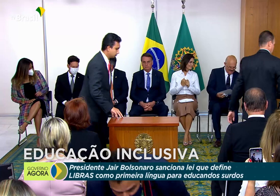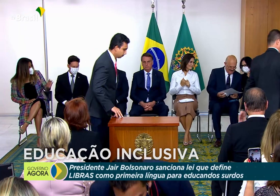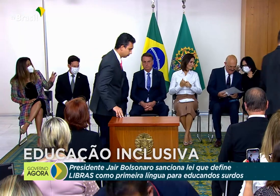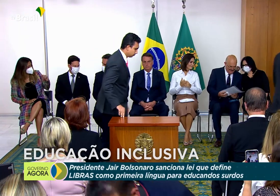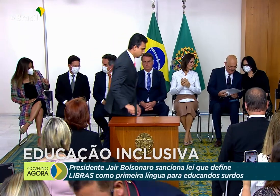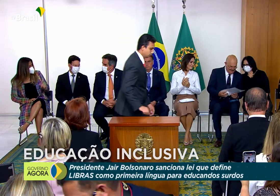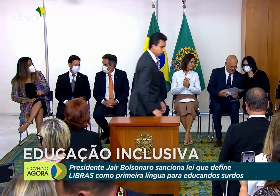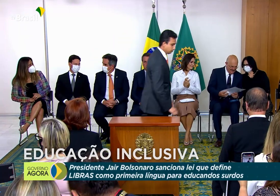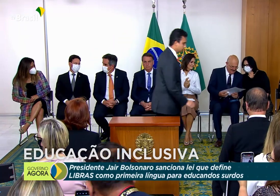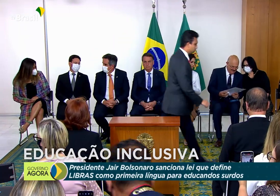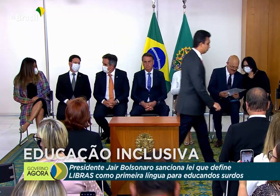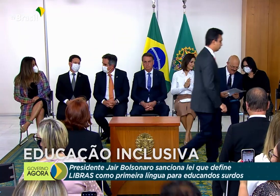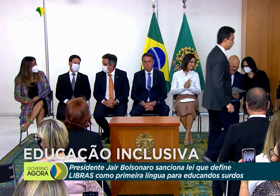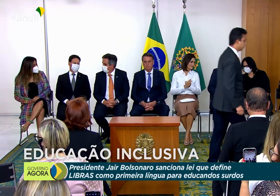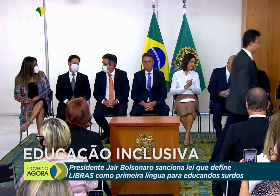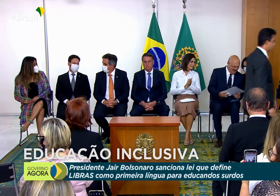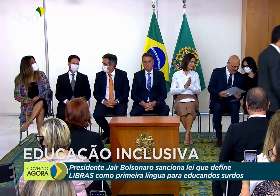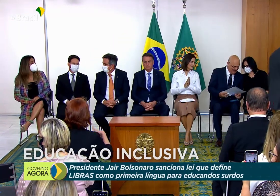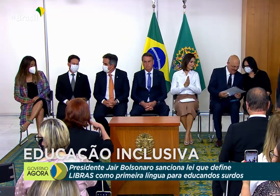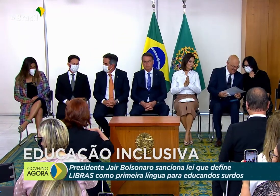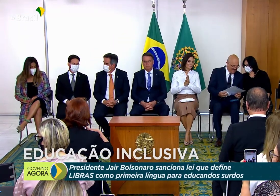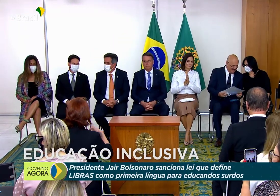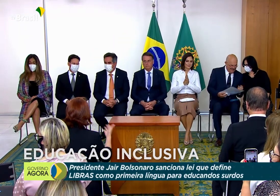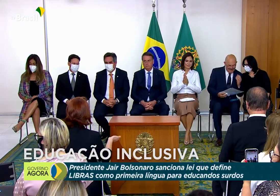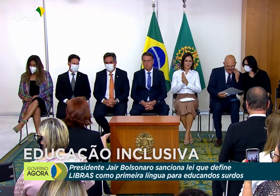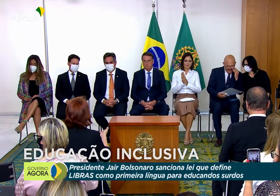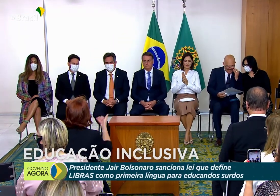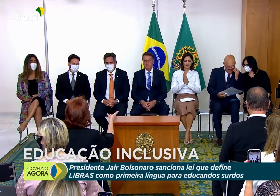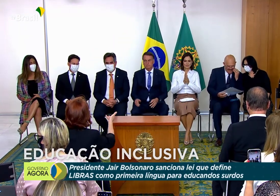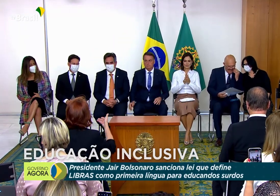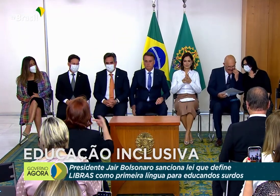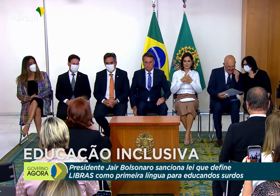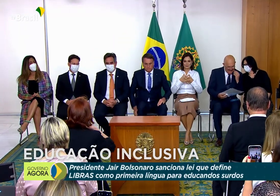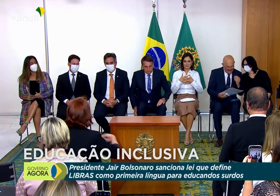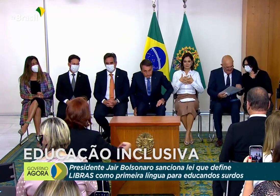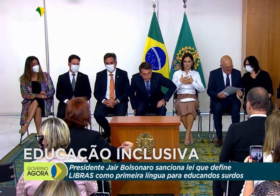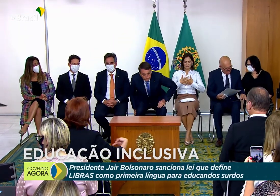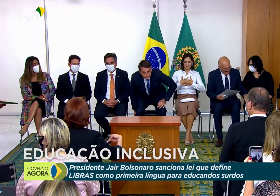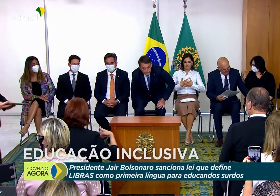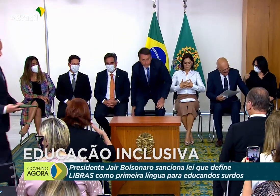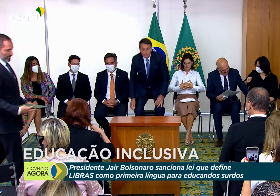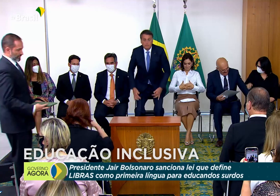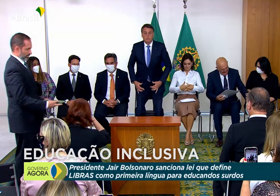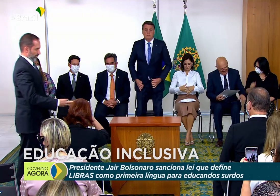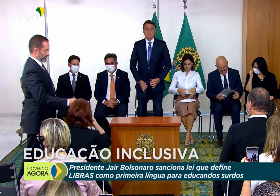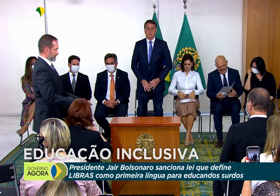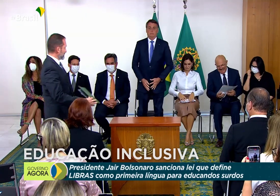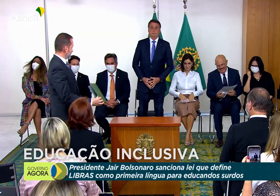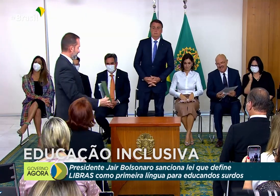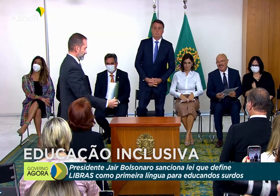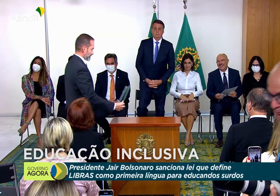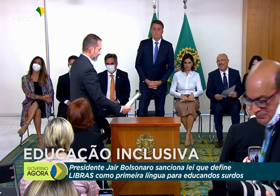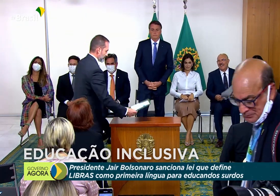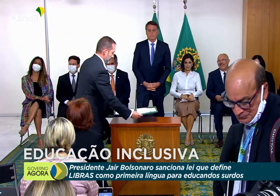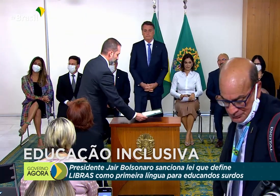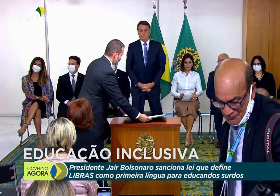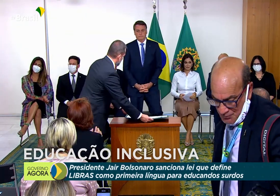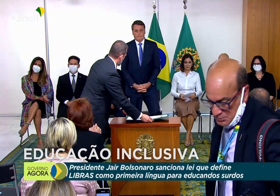Nesse momento, convidamos o presidente da República, Jair Bolsonaro, acompanhado da